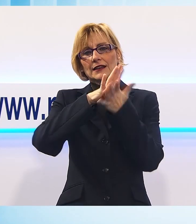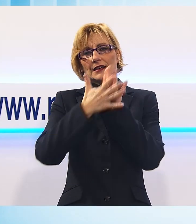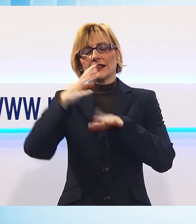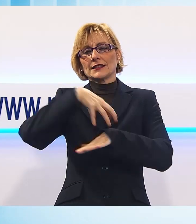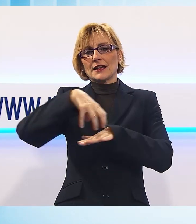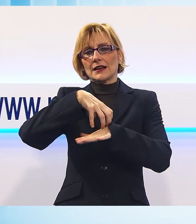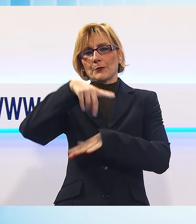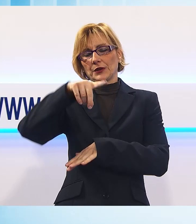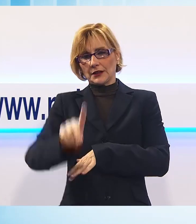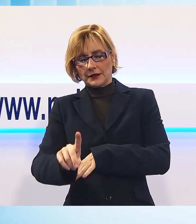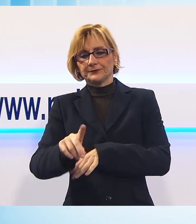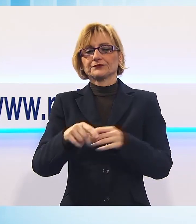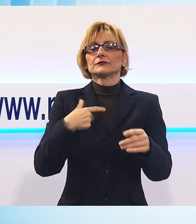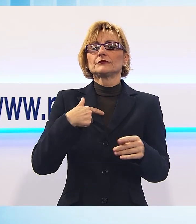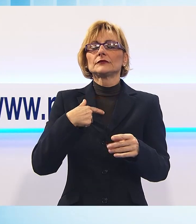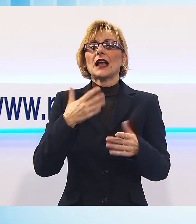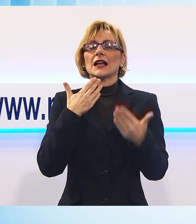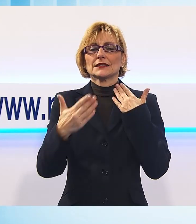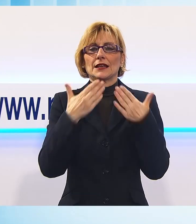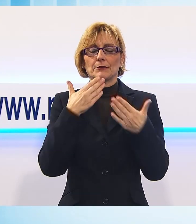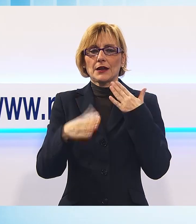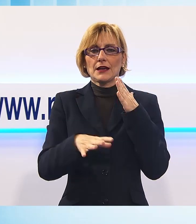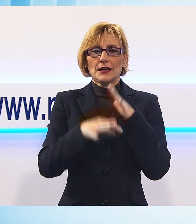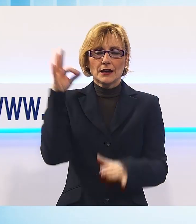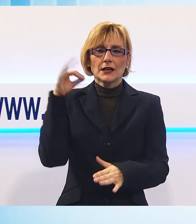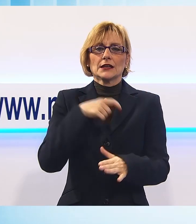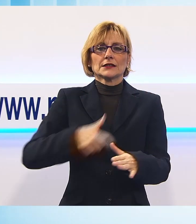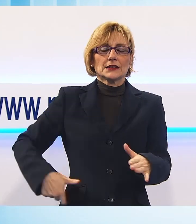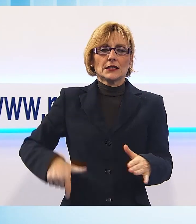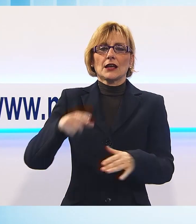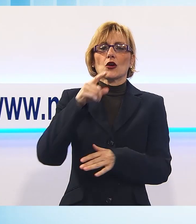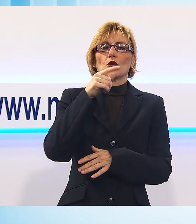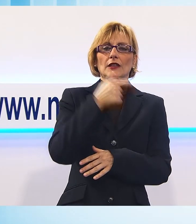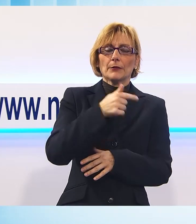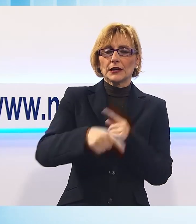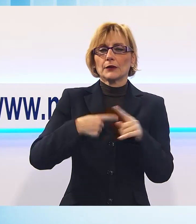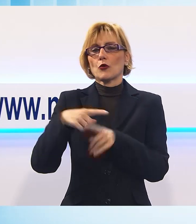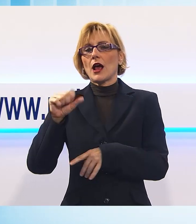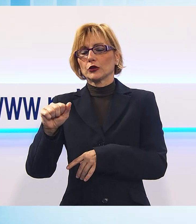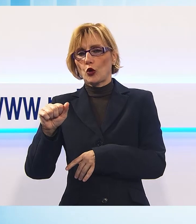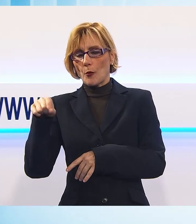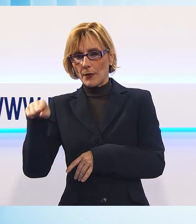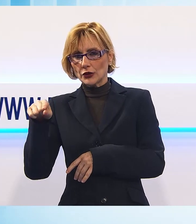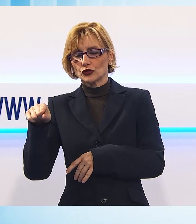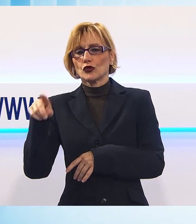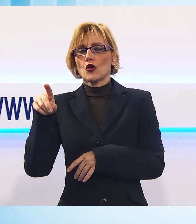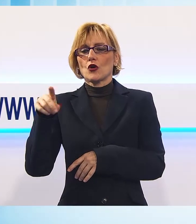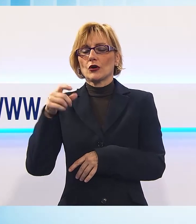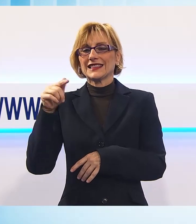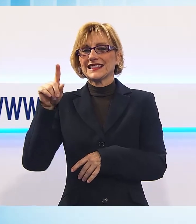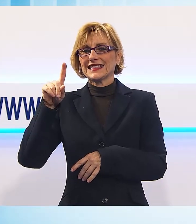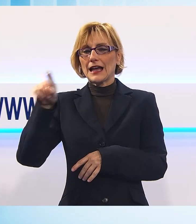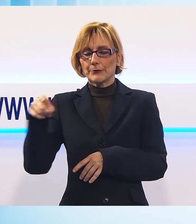Democratico. Eletti all'assemblea il sindaco di Lucca Tambellini e quello di Attopascio Sara D'Ambrosio unanime la soddisfazione per l'esito delle